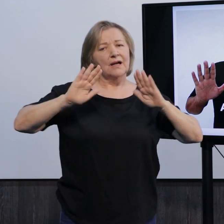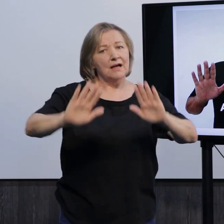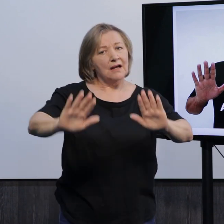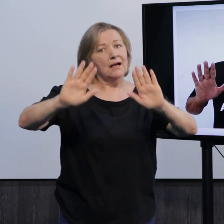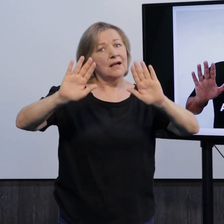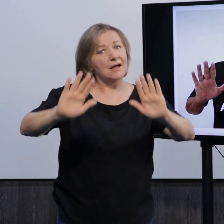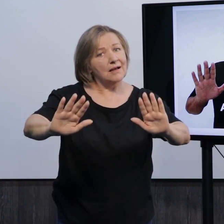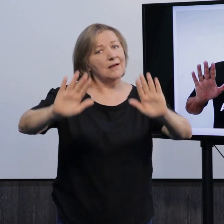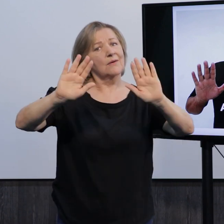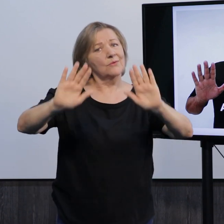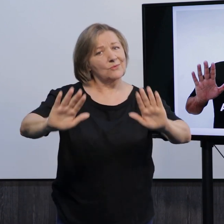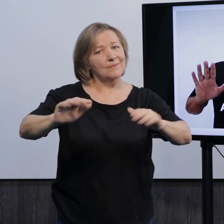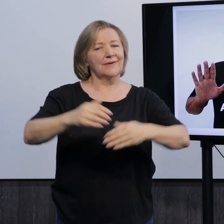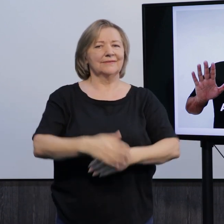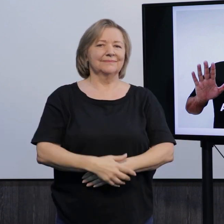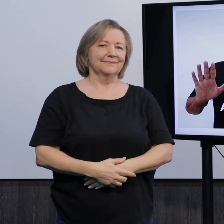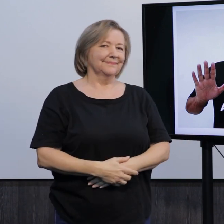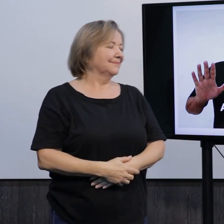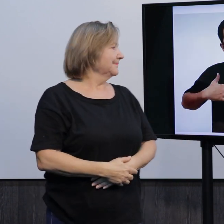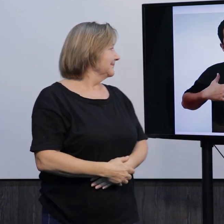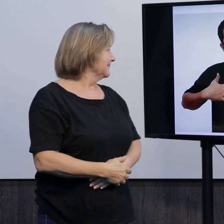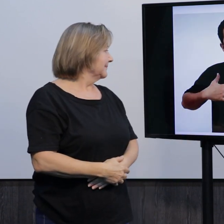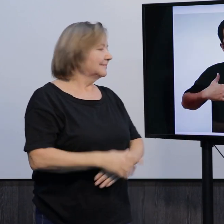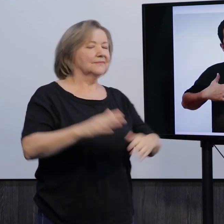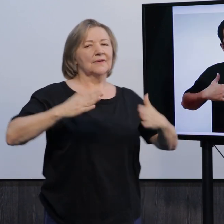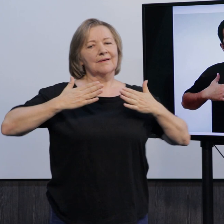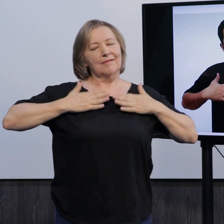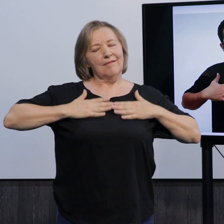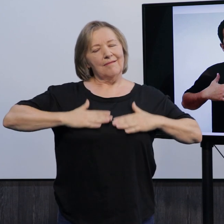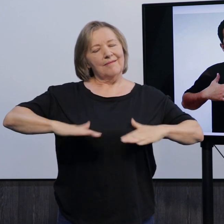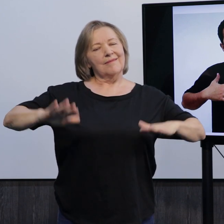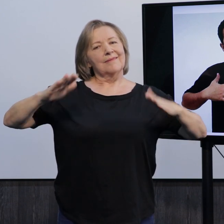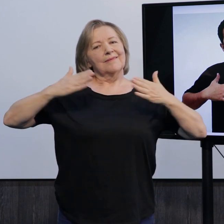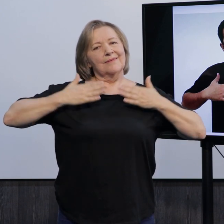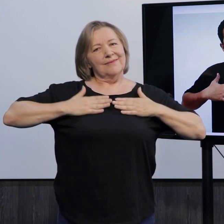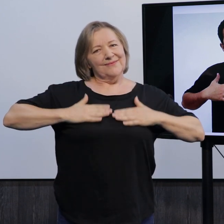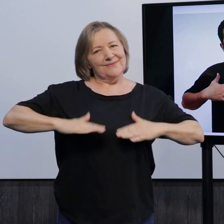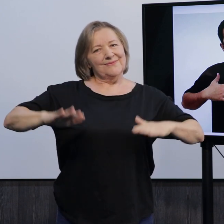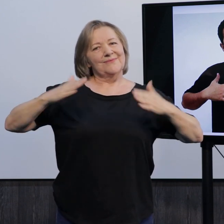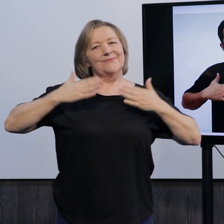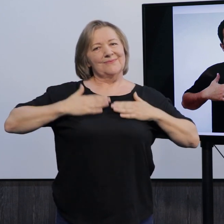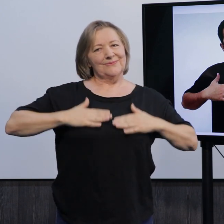Calma, calma, se acalme. Ou, tô calmo, calma.